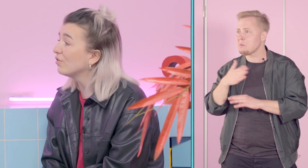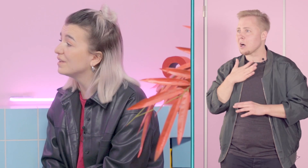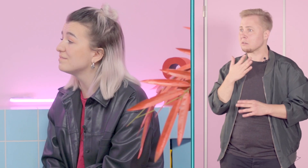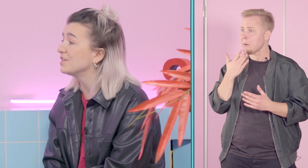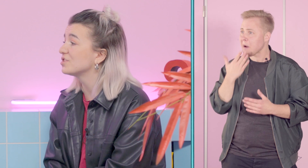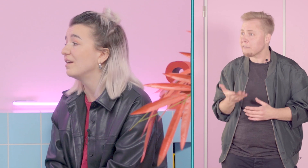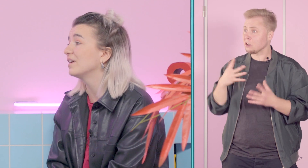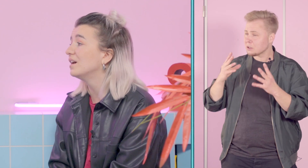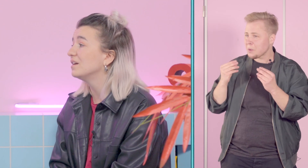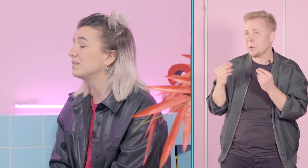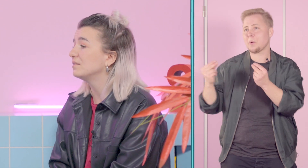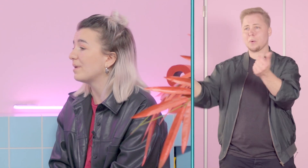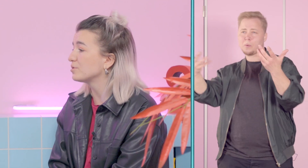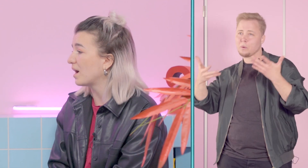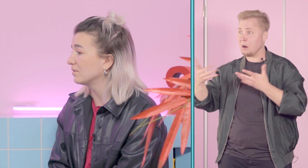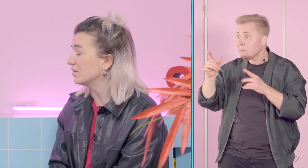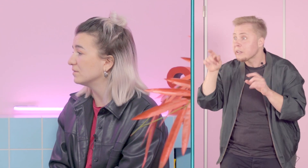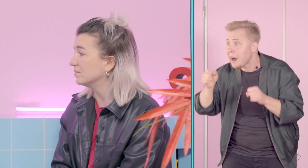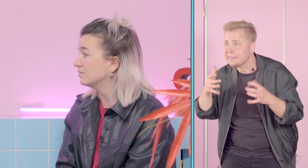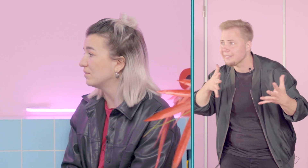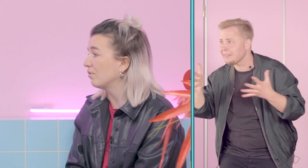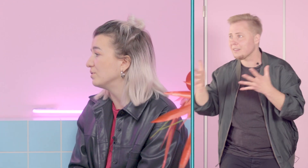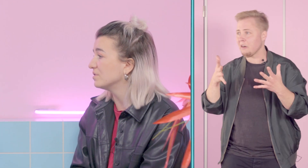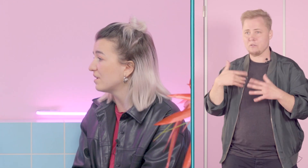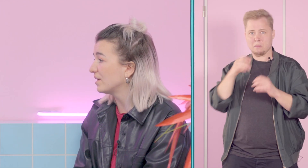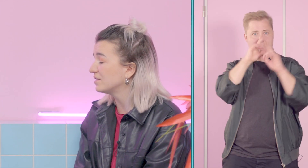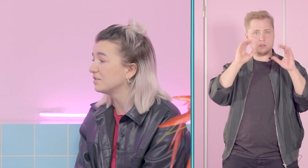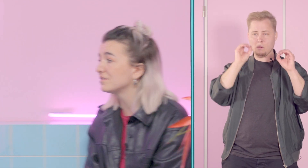hörende Menschen einfach Gebärdensprache konnten, auch wenn du es nicht erwartet hättest?